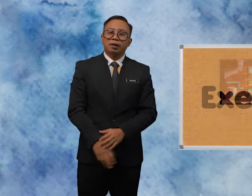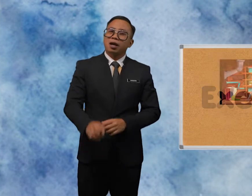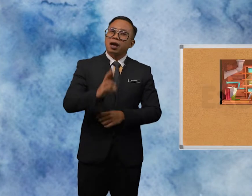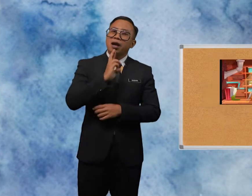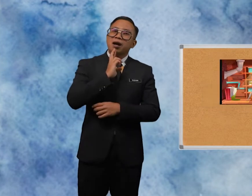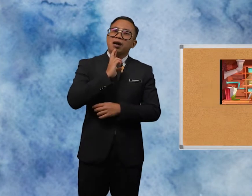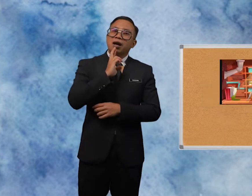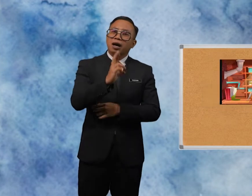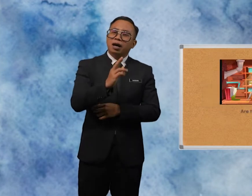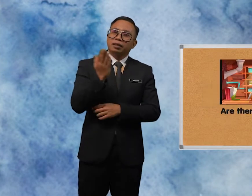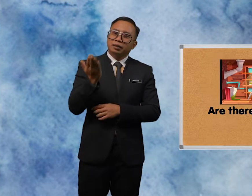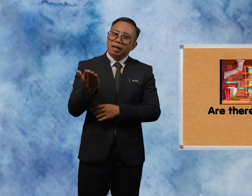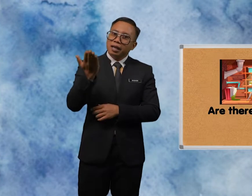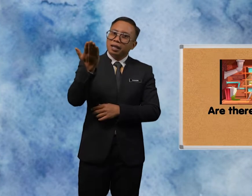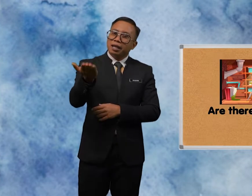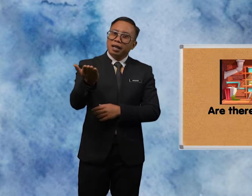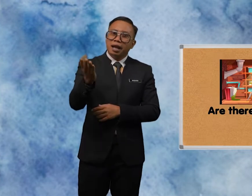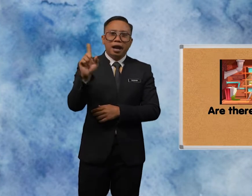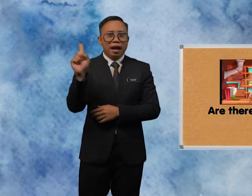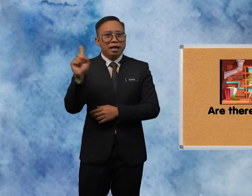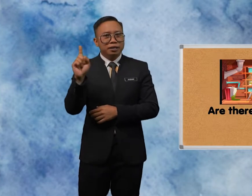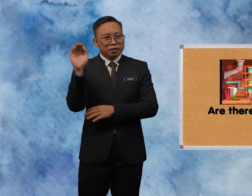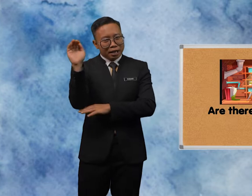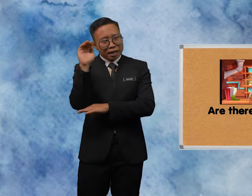Are There Any Snake